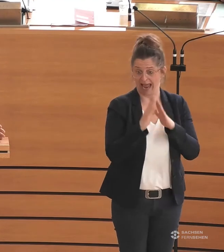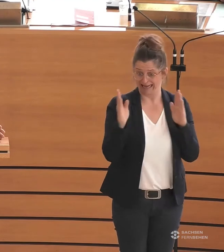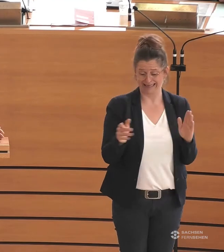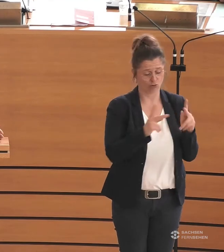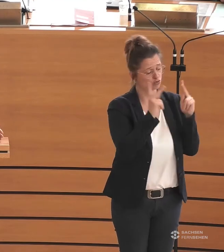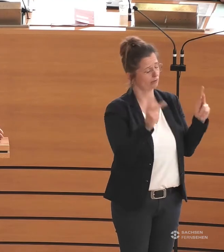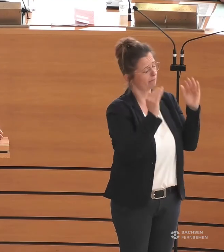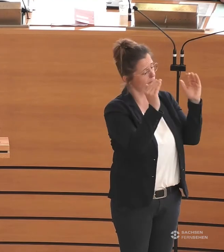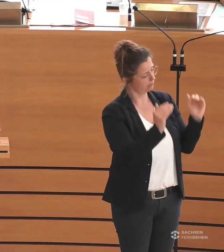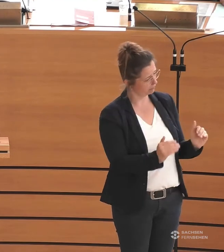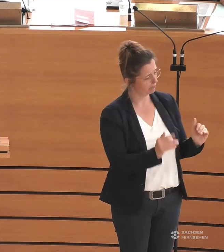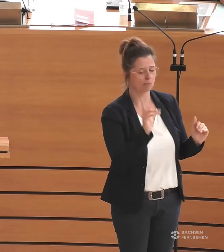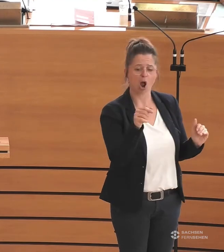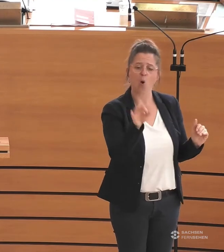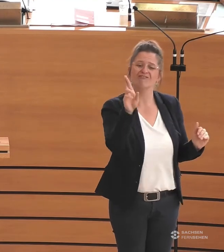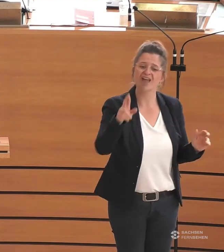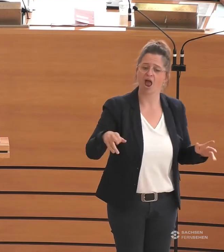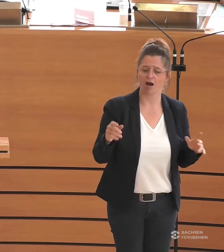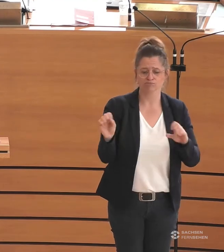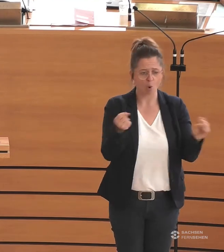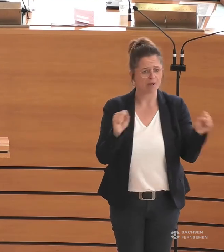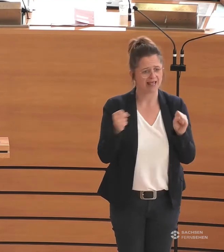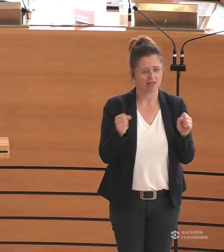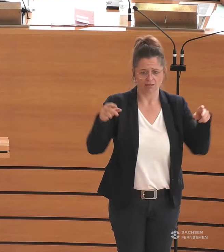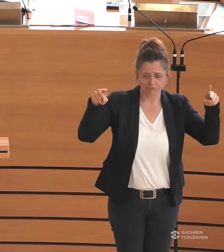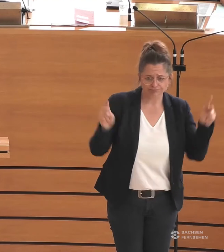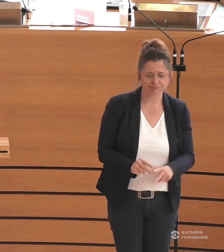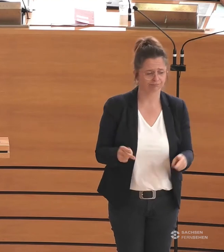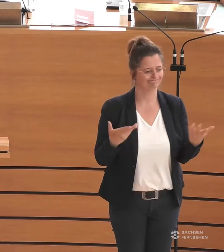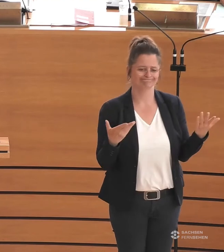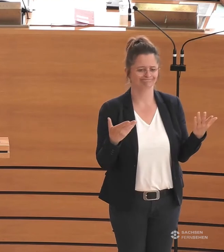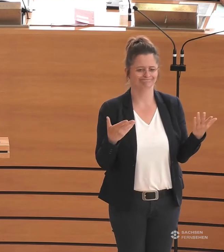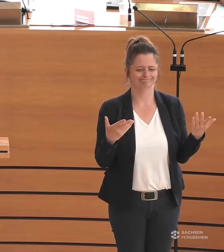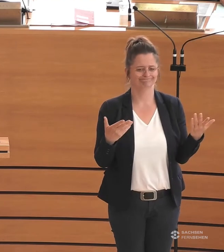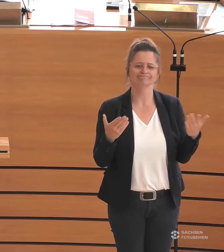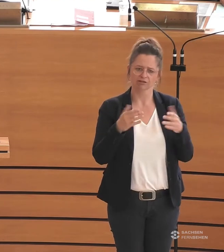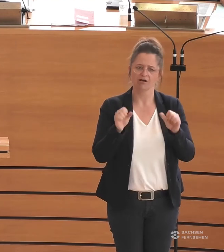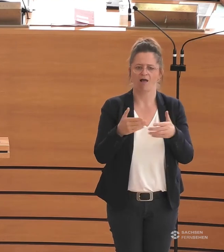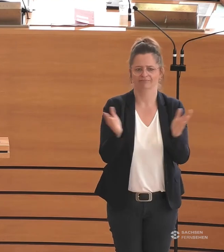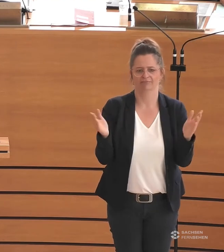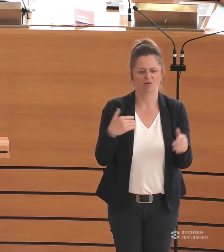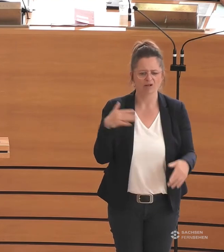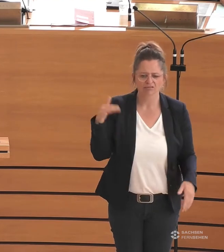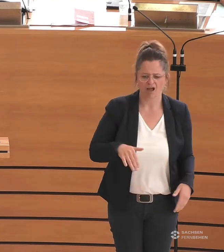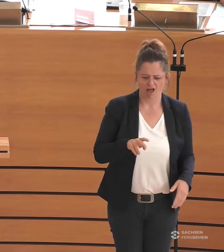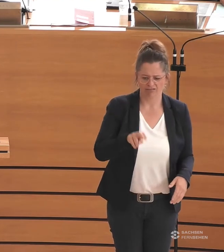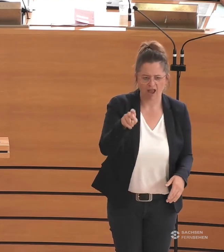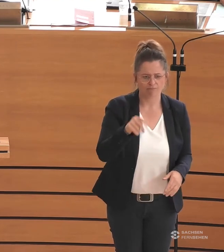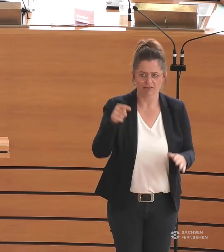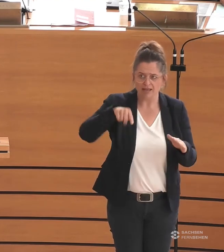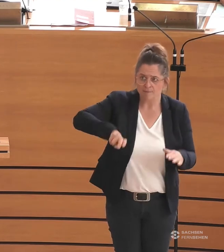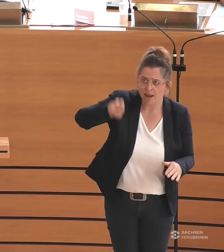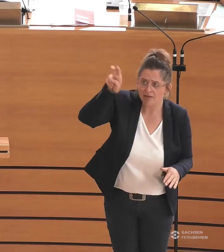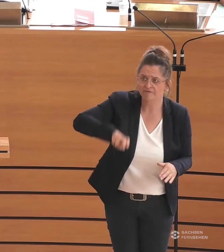Mobilitätseinschränkungen offen. Aber als vorerst vollkommen ausreichend stehen Treppensteiger, Innenlift